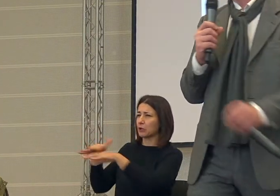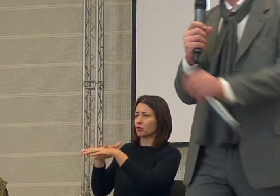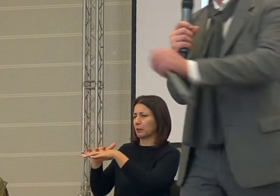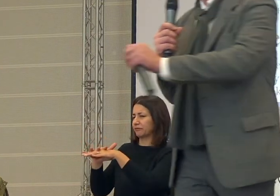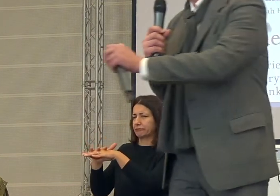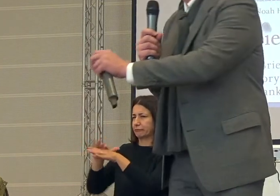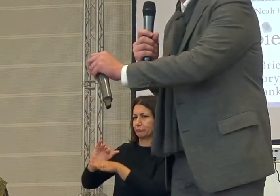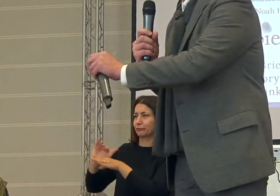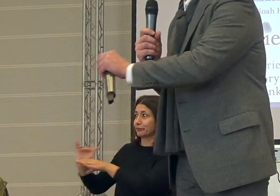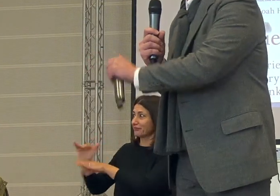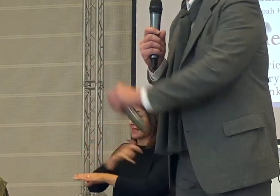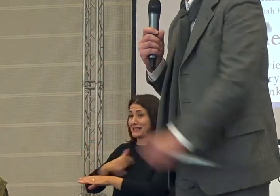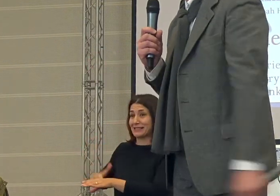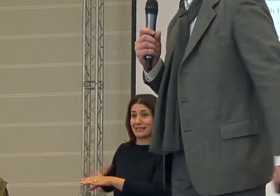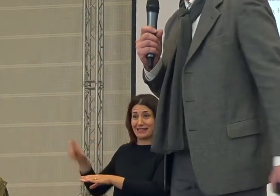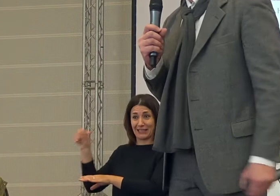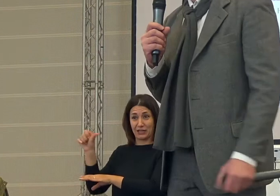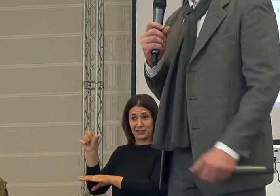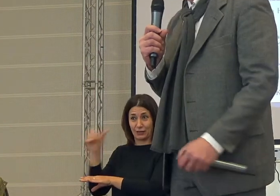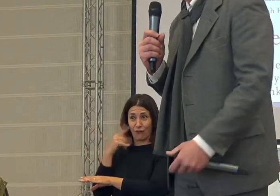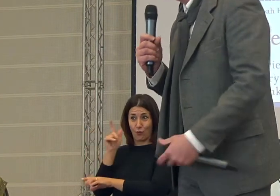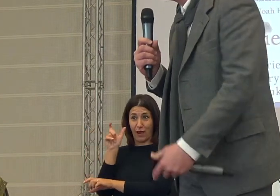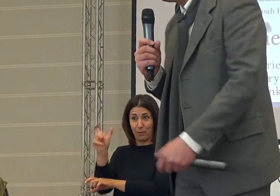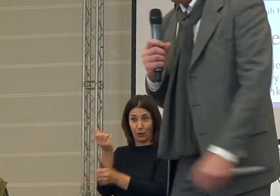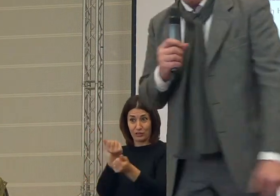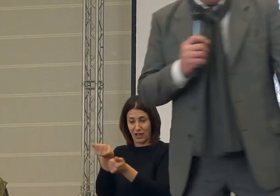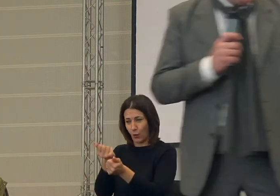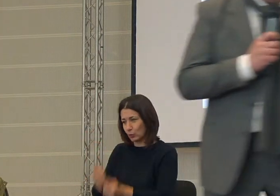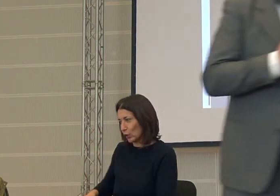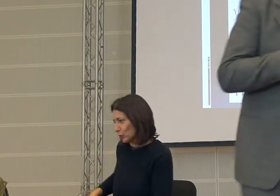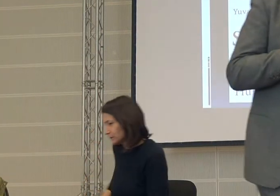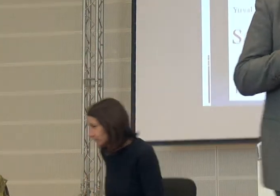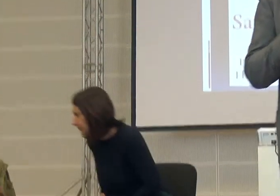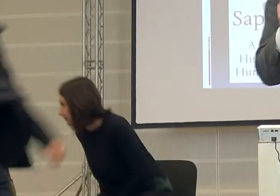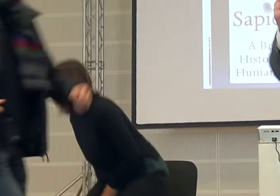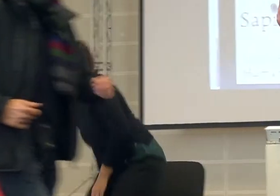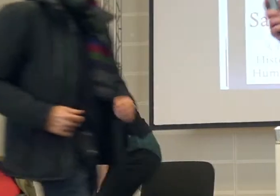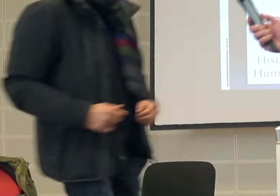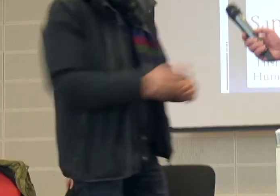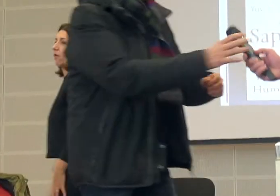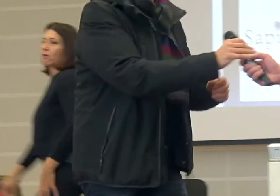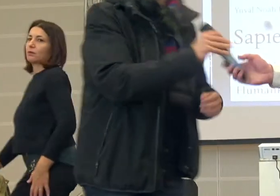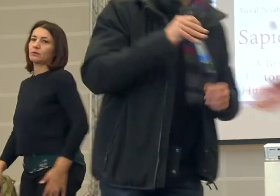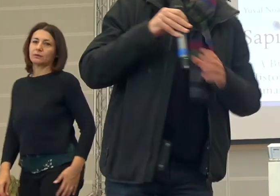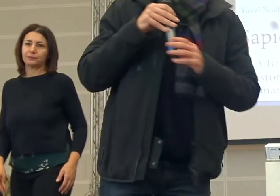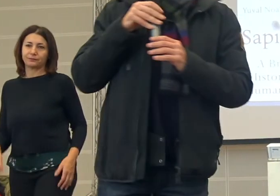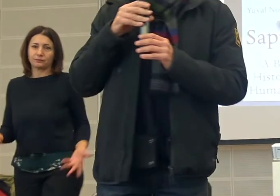Sandro Fallani, il sindaco, una parola di saluto la vuole dire, visto che questo incontro l'abbiamo inseguito a lungo.